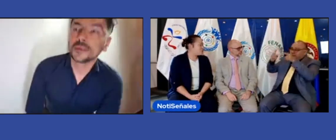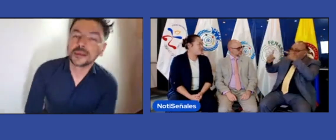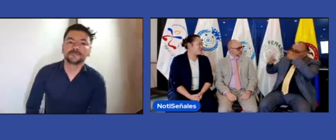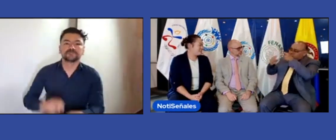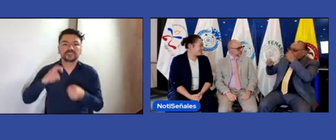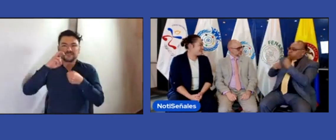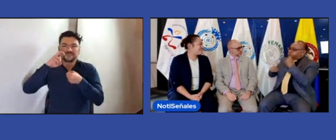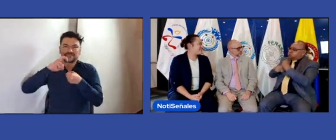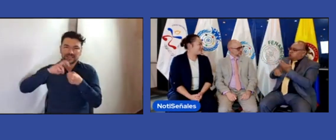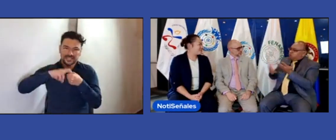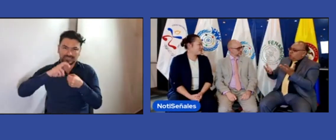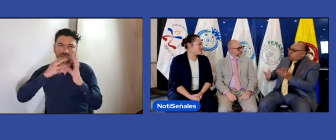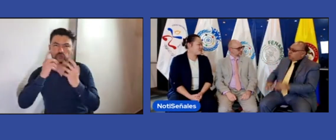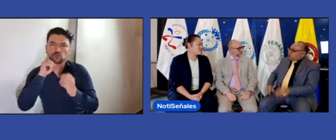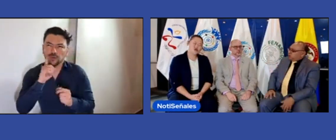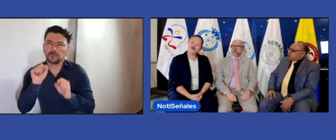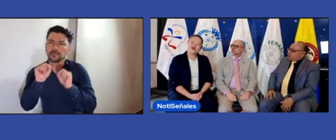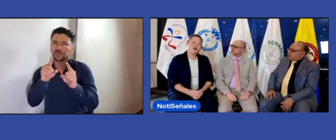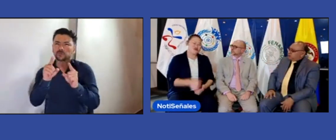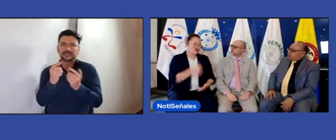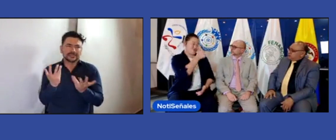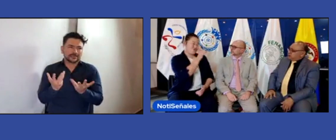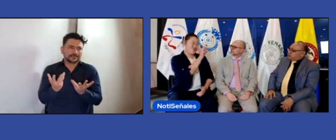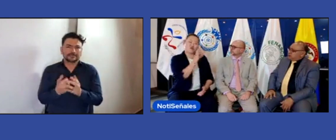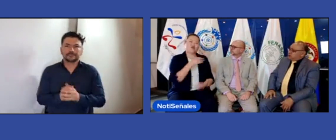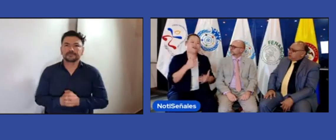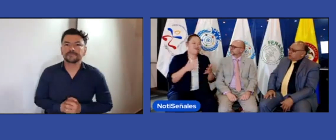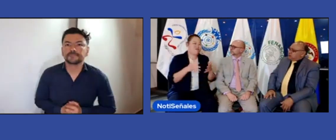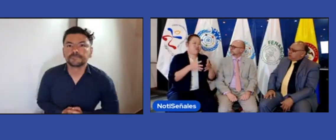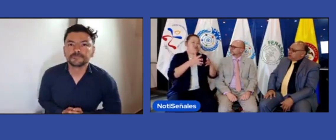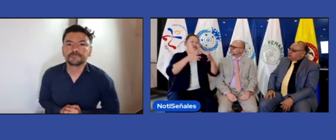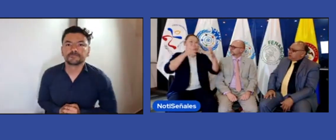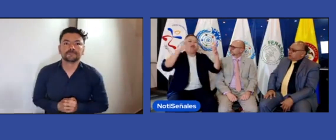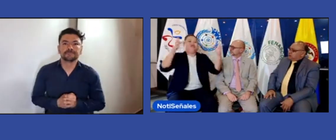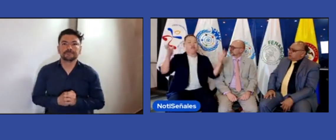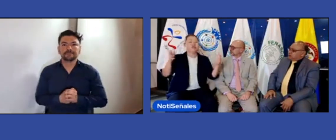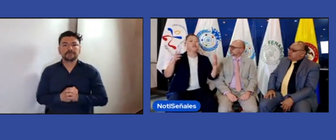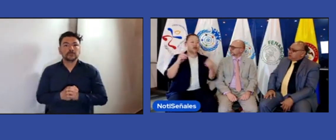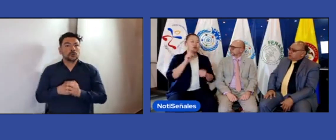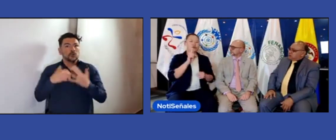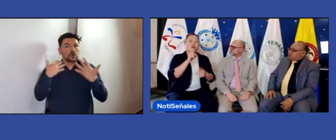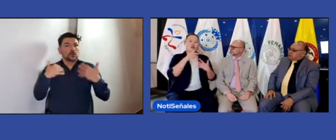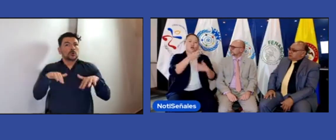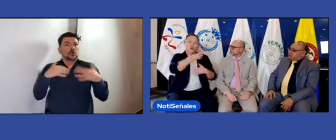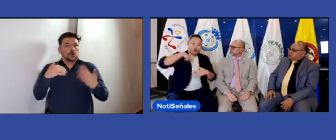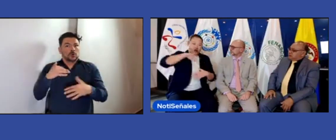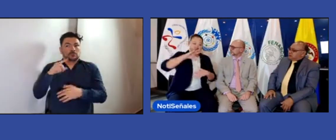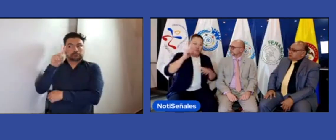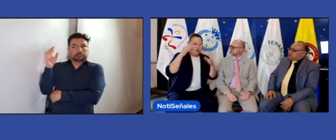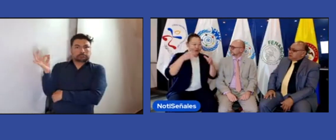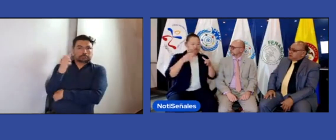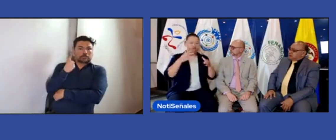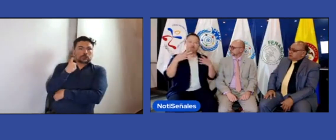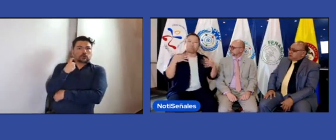¿cuál es ese trabajo o esa meta objetivo con la que se está trabajando? Muy buena pregunta, Henry, porque